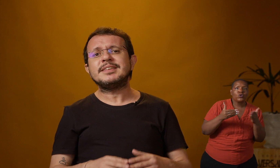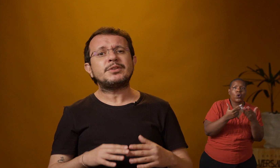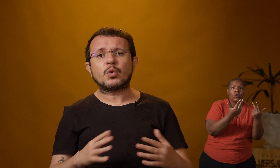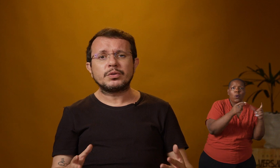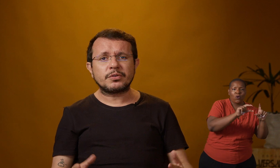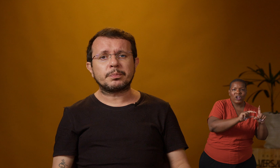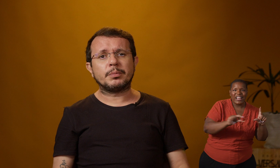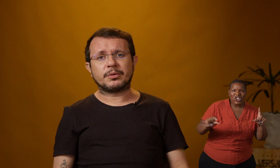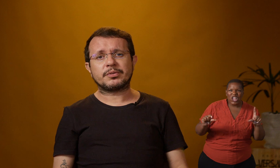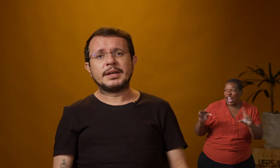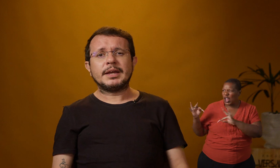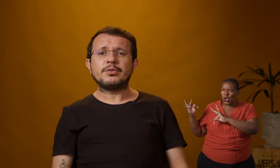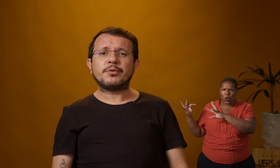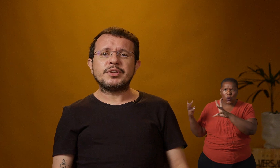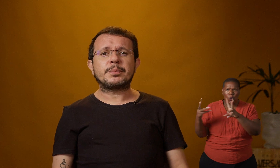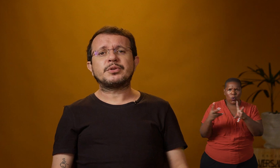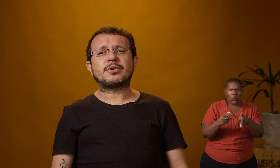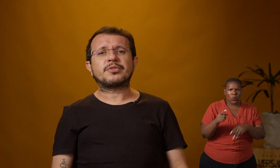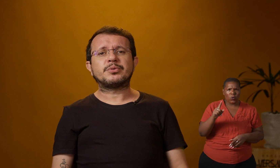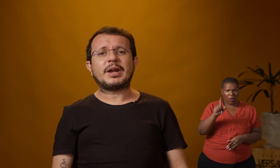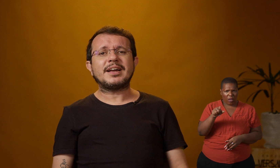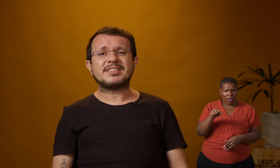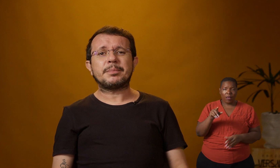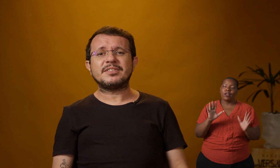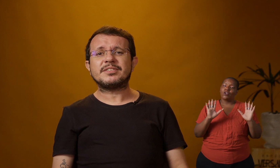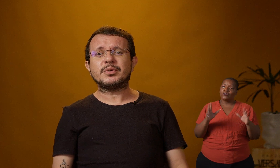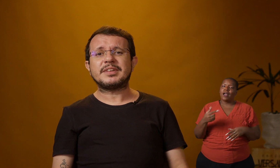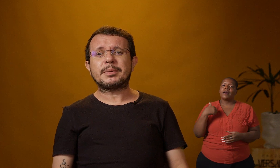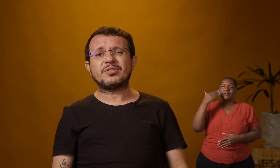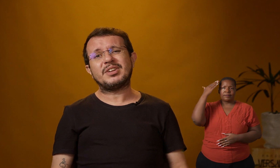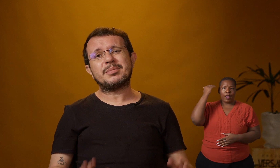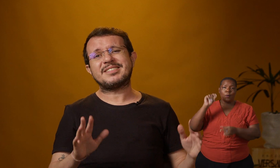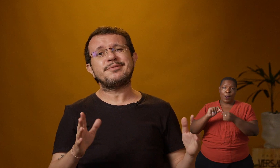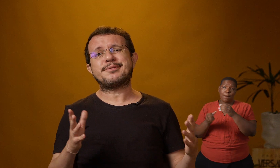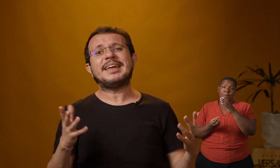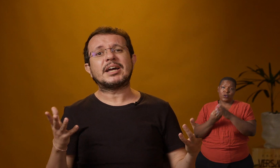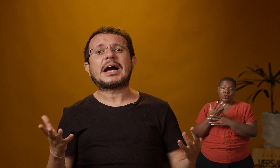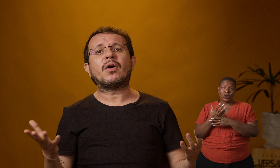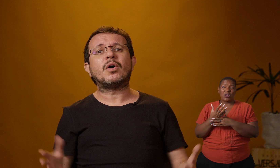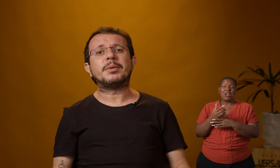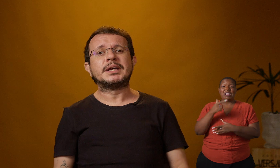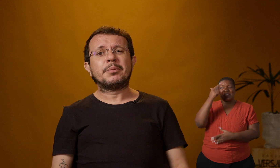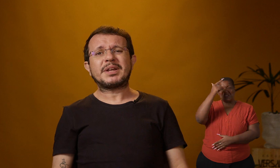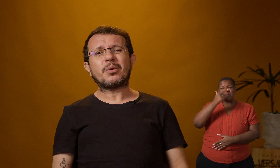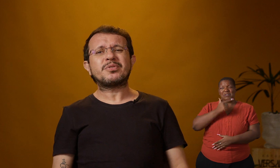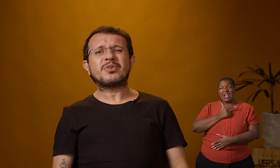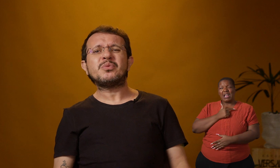atender a todos os públicos. Eu já ouvi de produtores culturais que a presença do intérprete de Libras enfeia a obra, porque é como se fosse